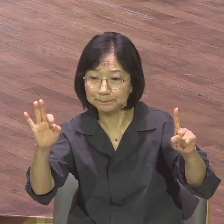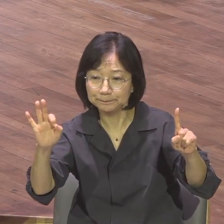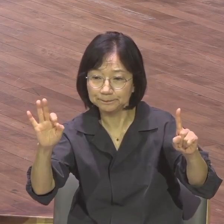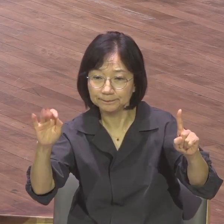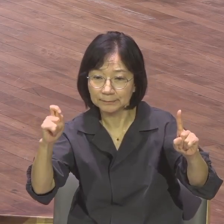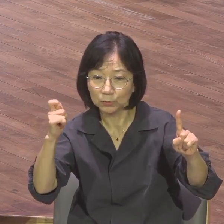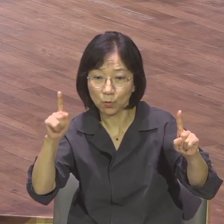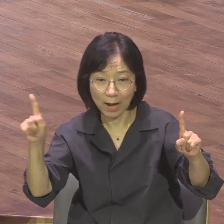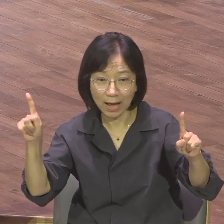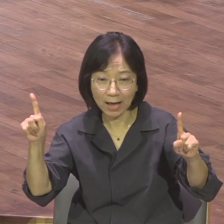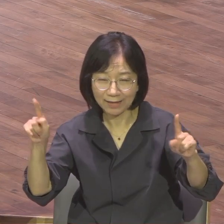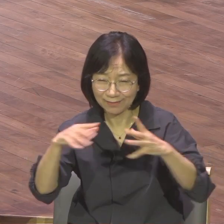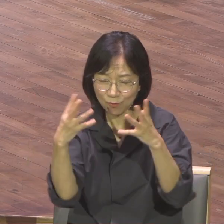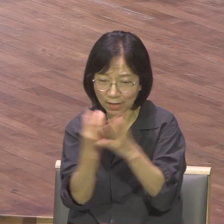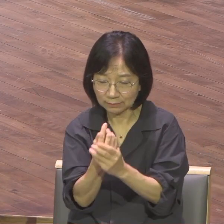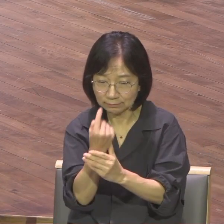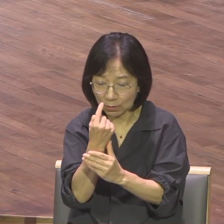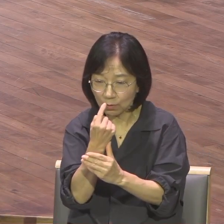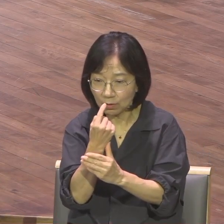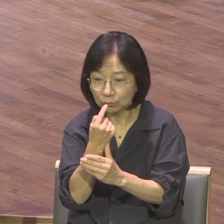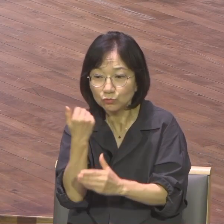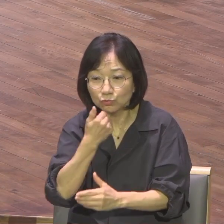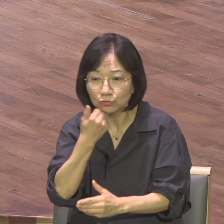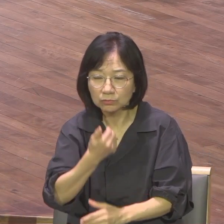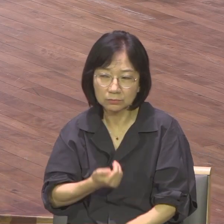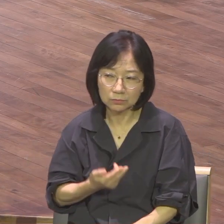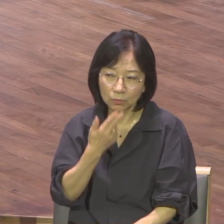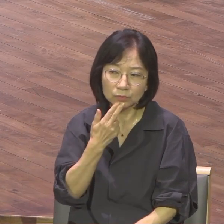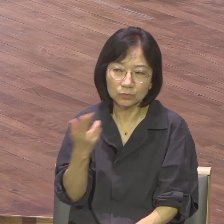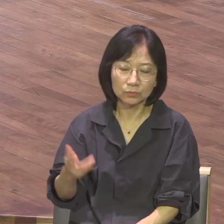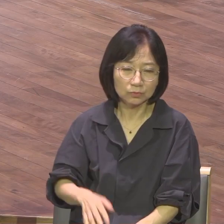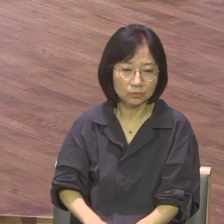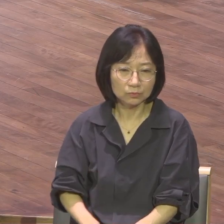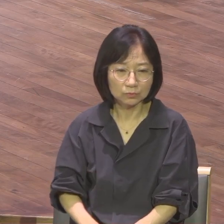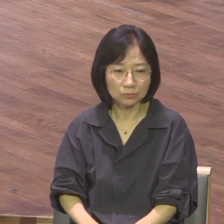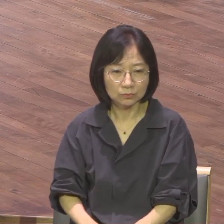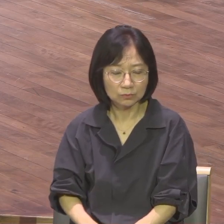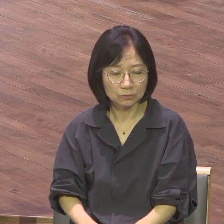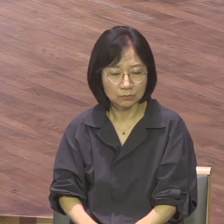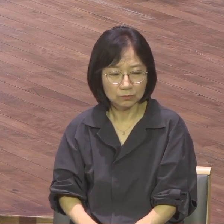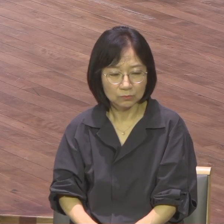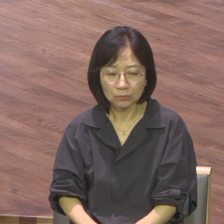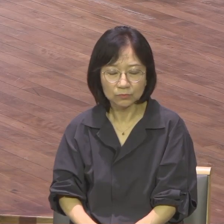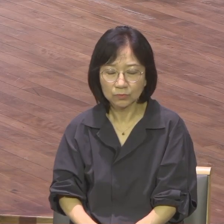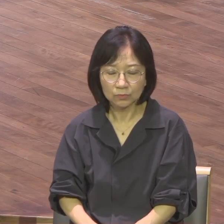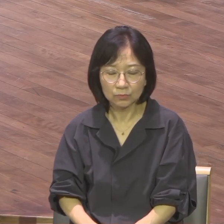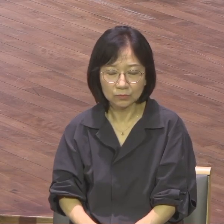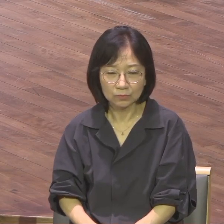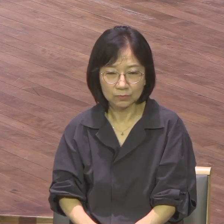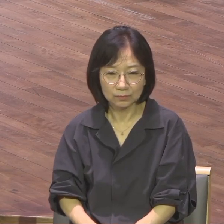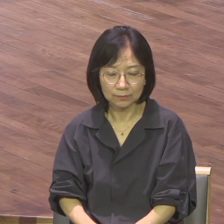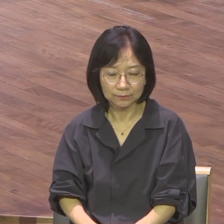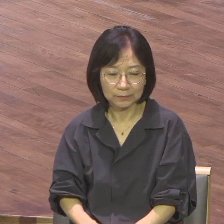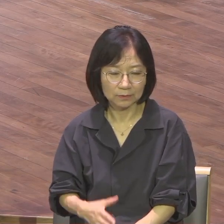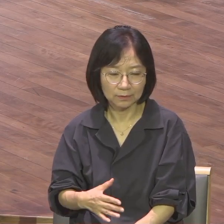이렇게 가면 어떻게 됩니까? 박물관에서 보건편지 보는 거예요 왜? 해본 적이 없어 학교에서 말씀운동?